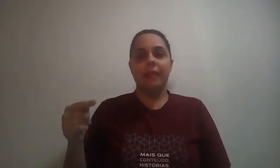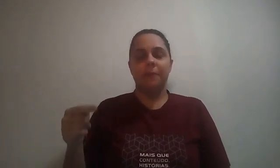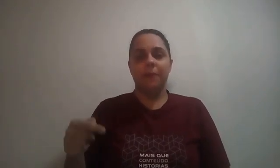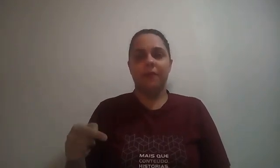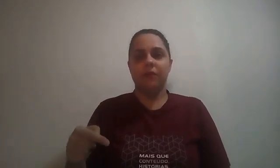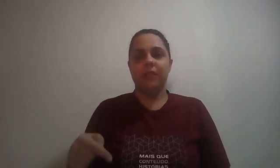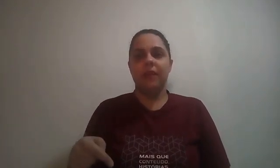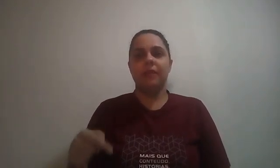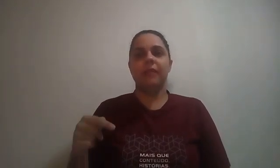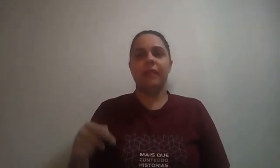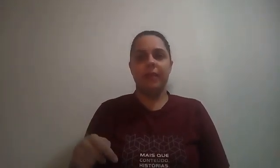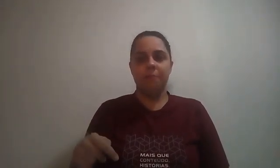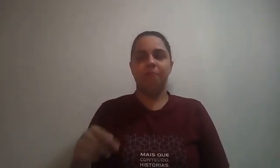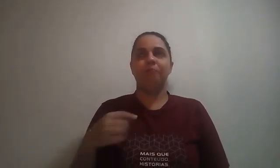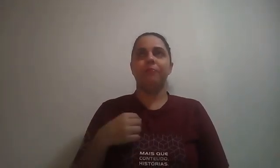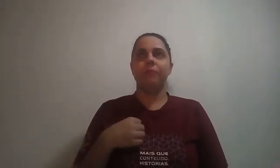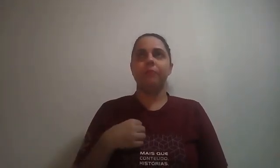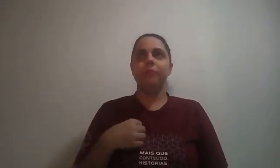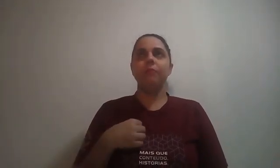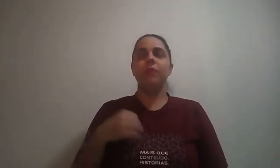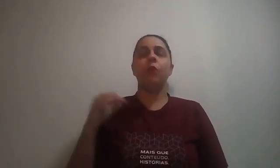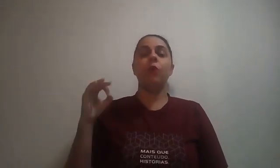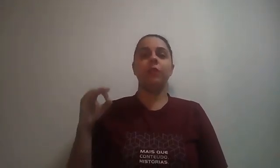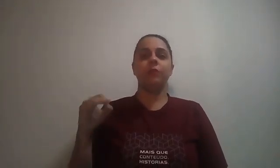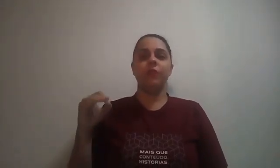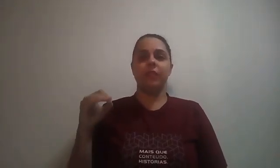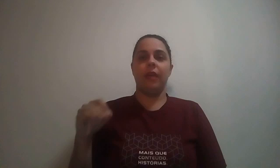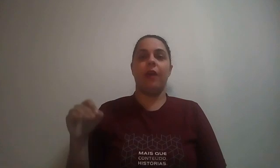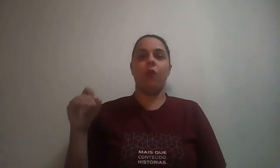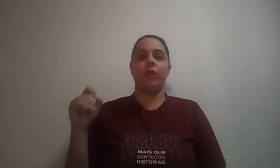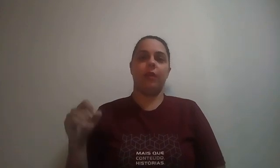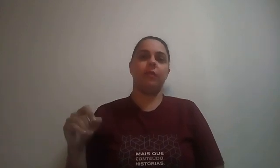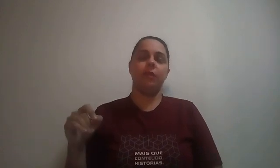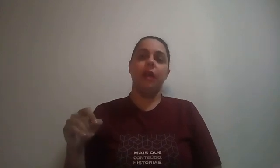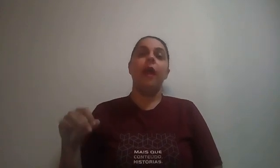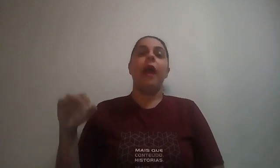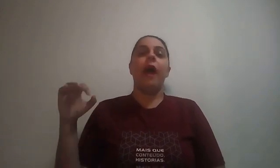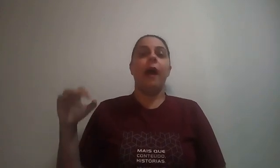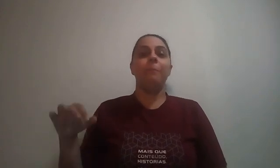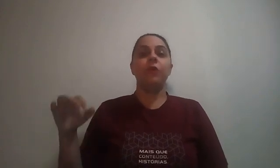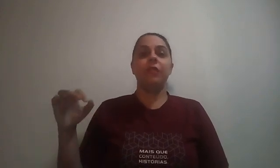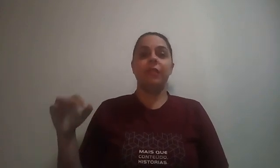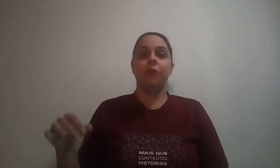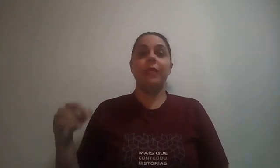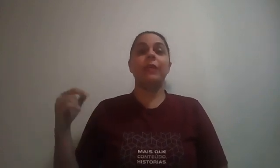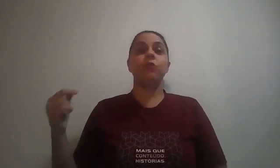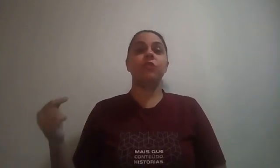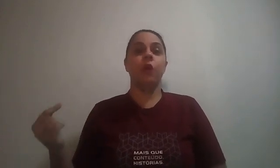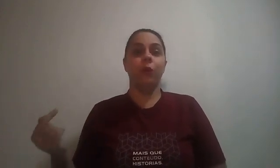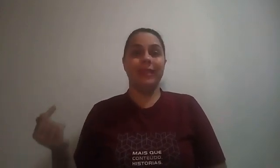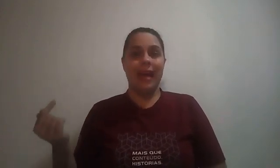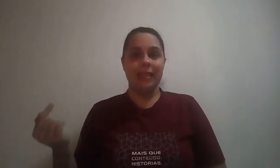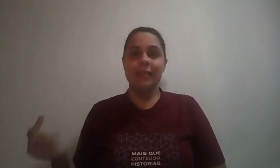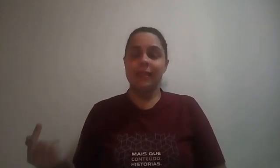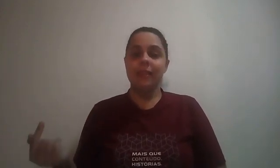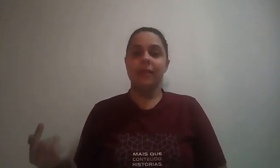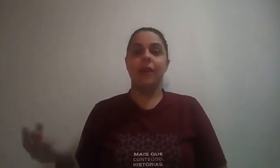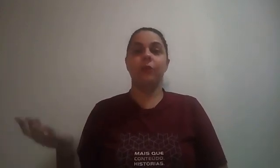também para vocês que quando você reconhece a posição em que o Sol nasce, que é o